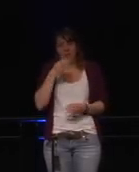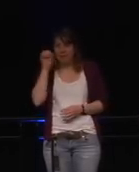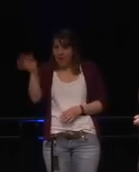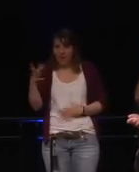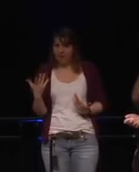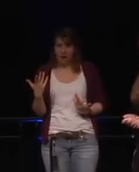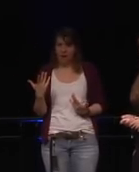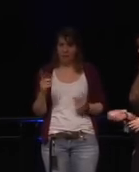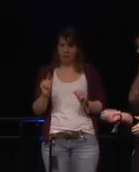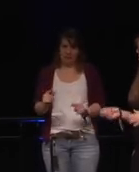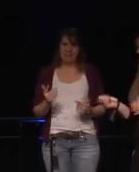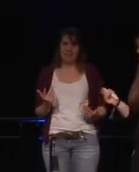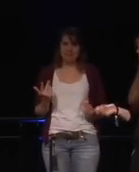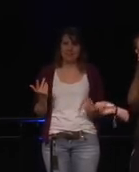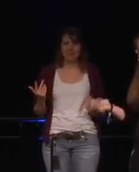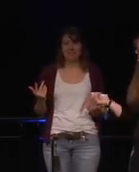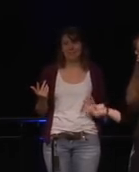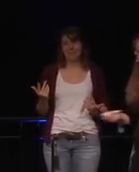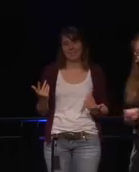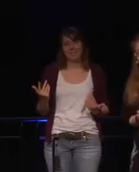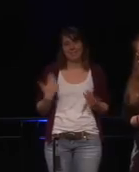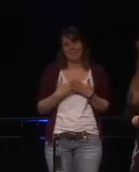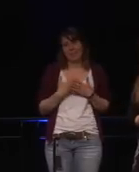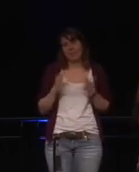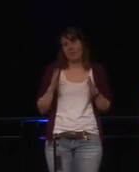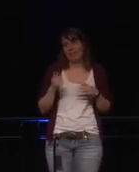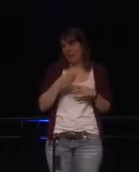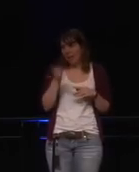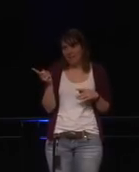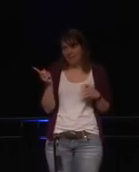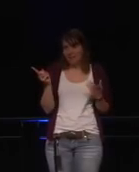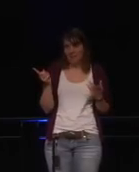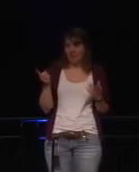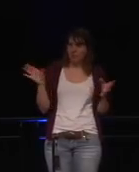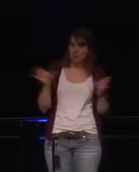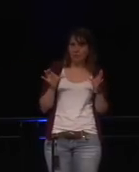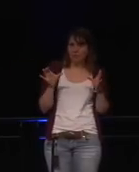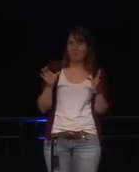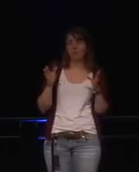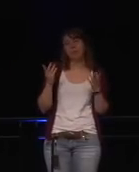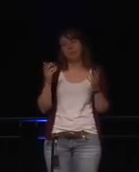unterstützen, die euch helfen, für eure Rechte einzutreten.